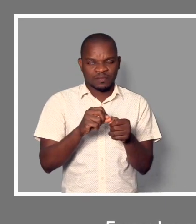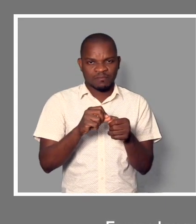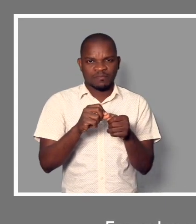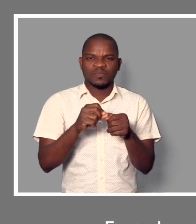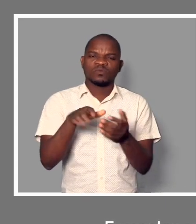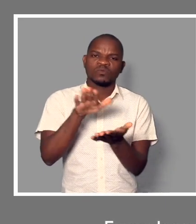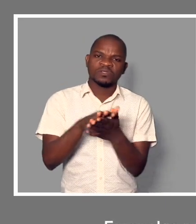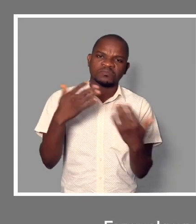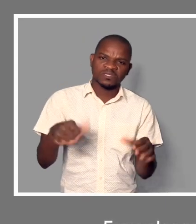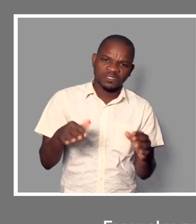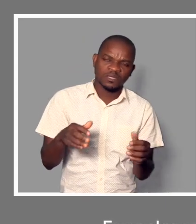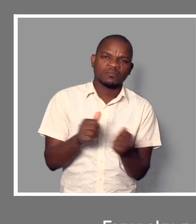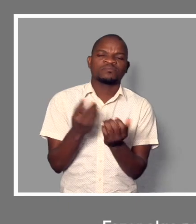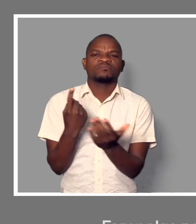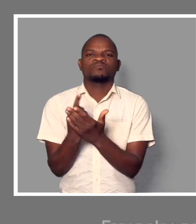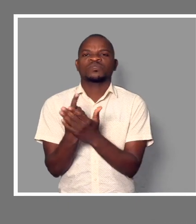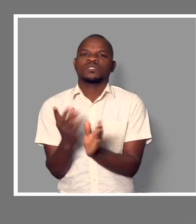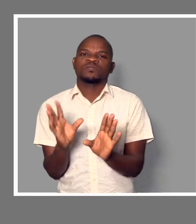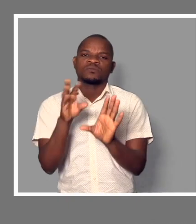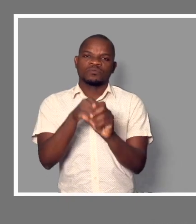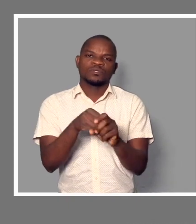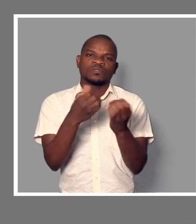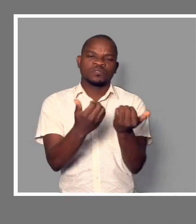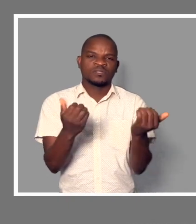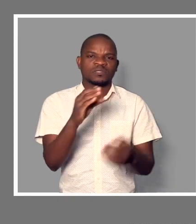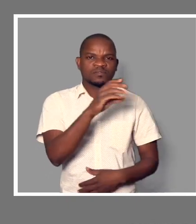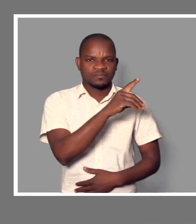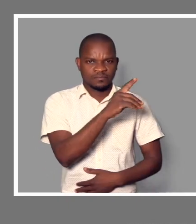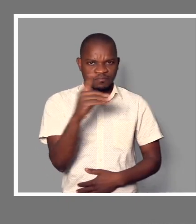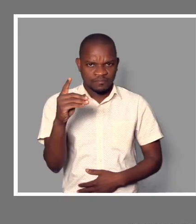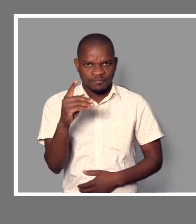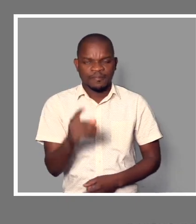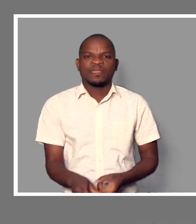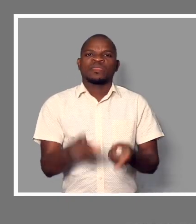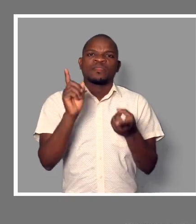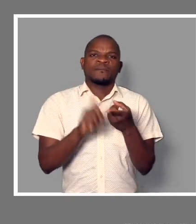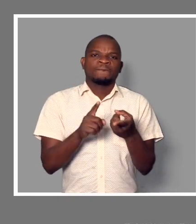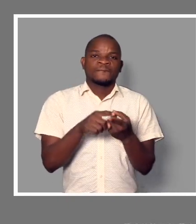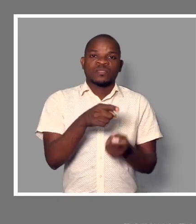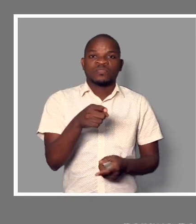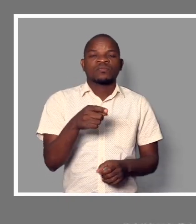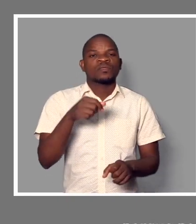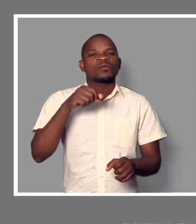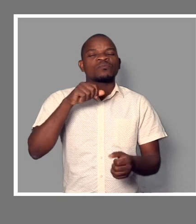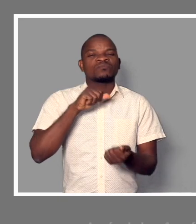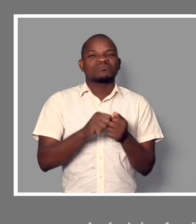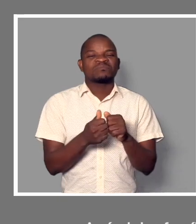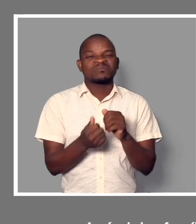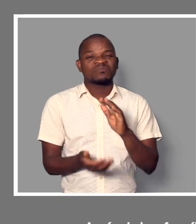criança com deficiência. Porque já penso que é um problema de base. Porque a nível